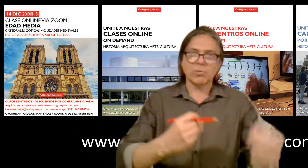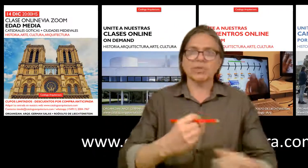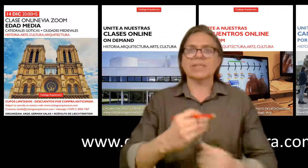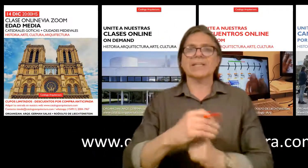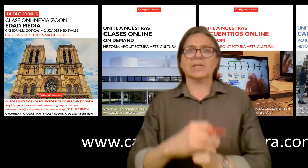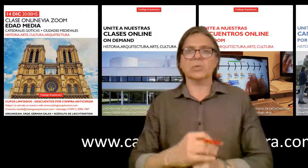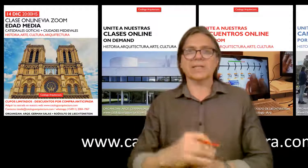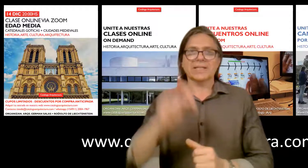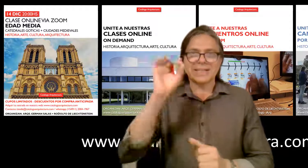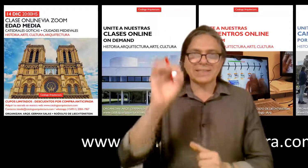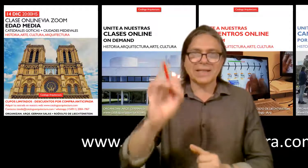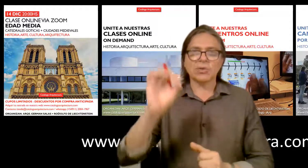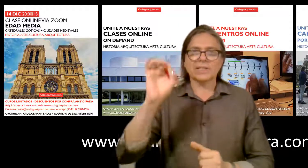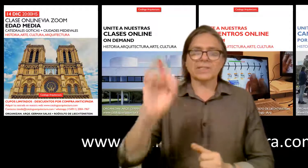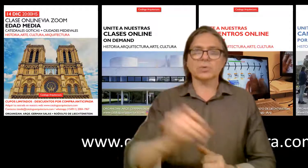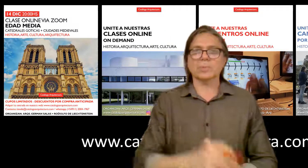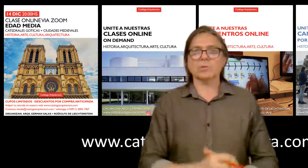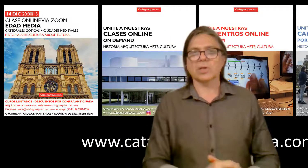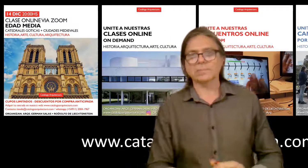Buenos Aires descubrir. Catálogoarquitectura.com.